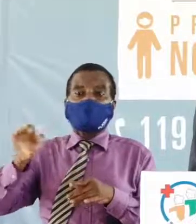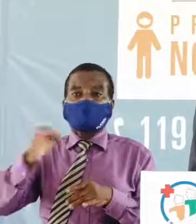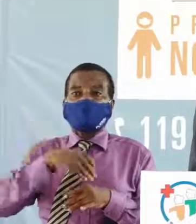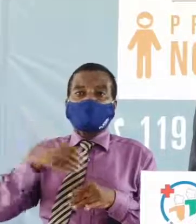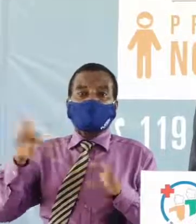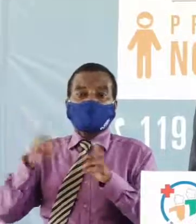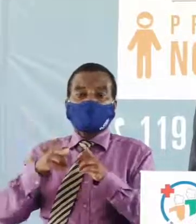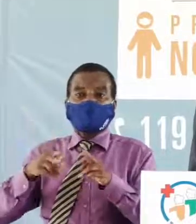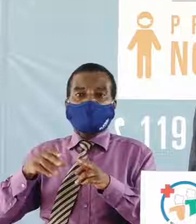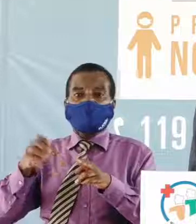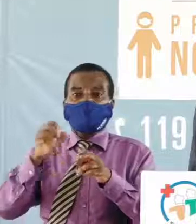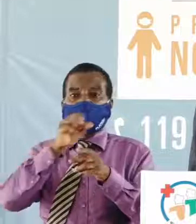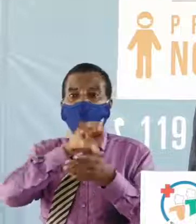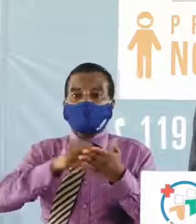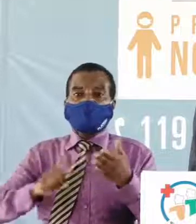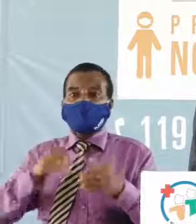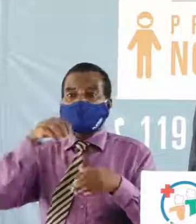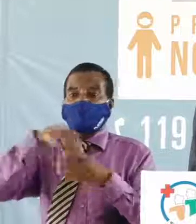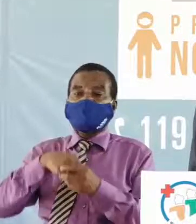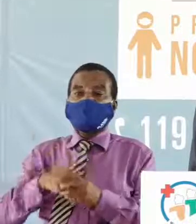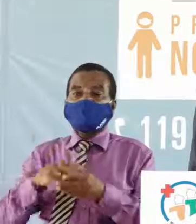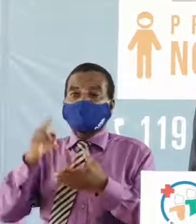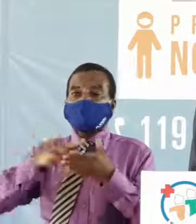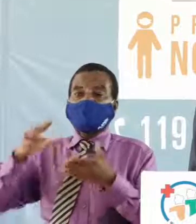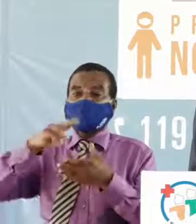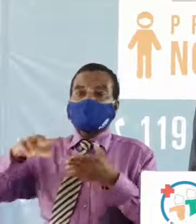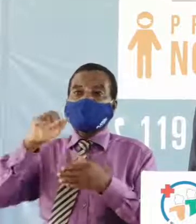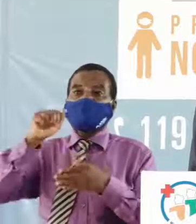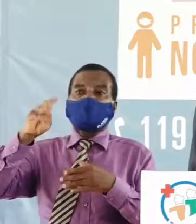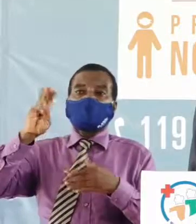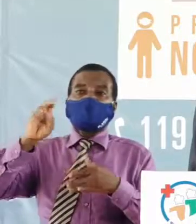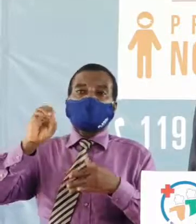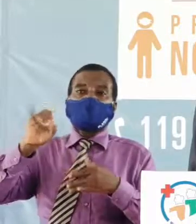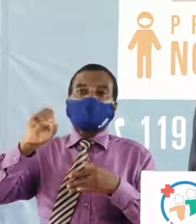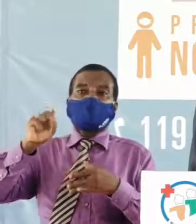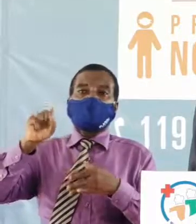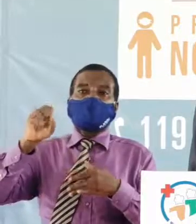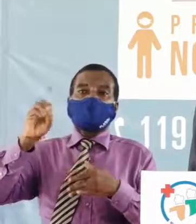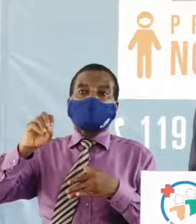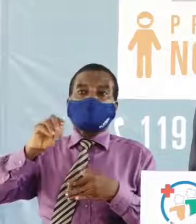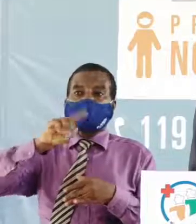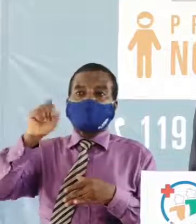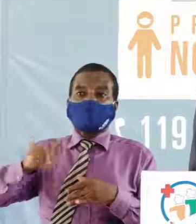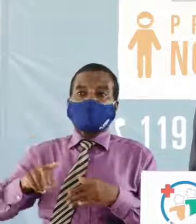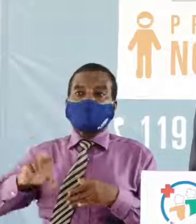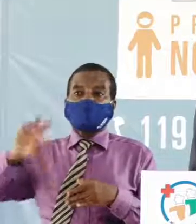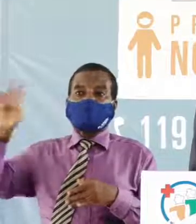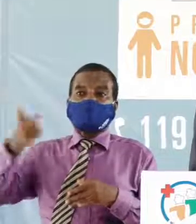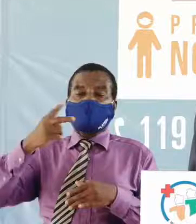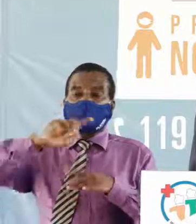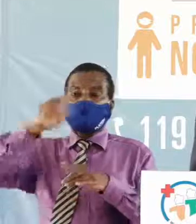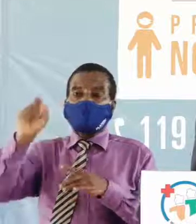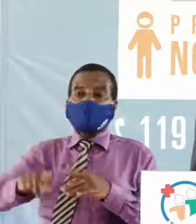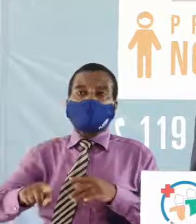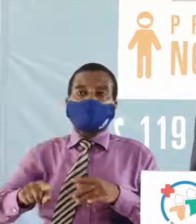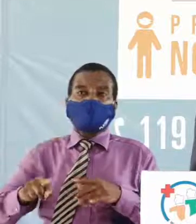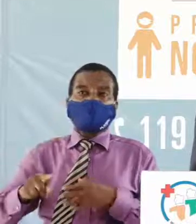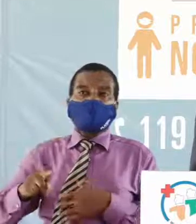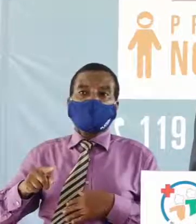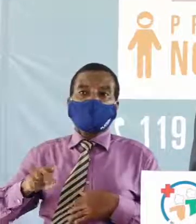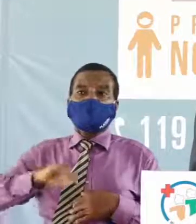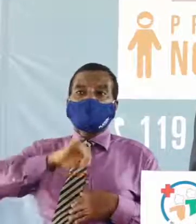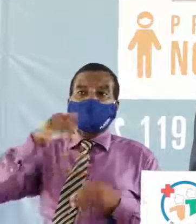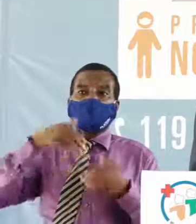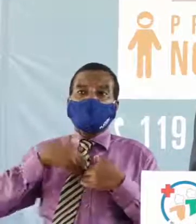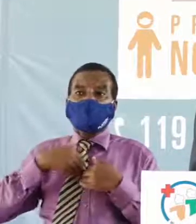usine d'Aboisseau sur ce sujet qu'en est-il exactement la seconde question j'ai